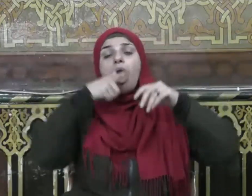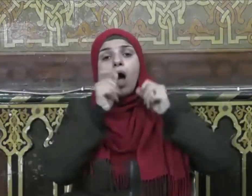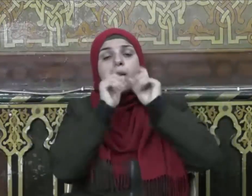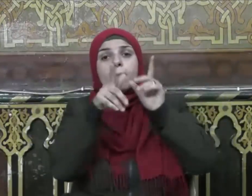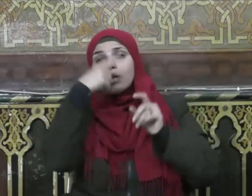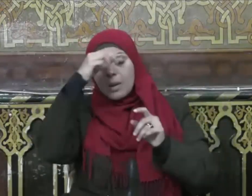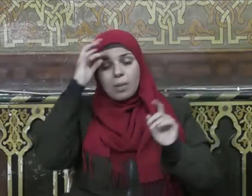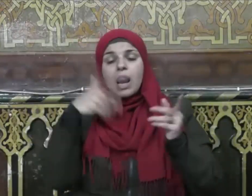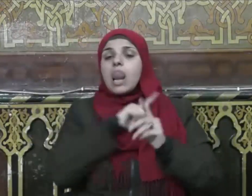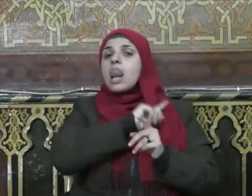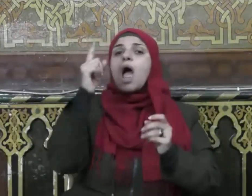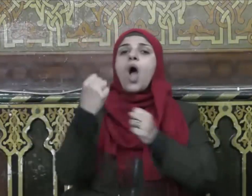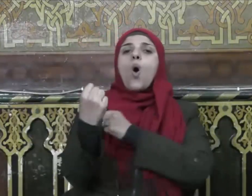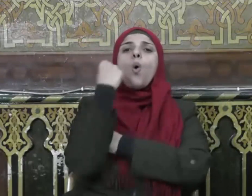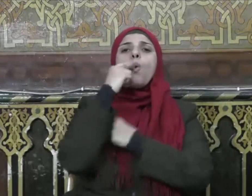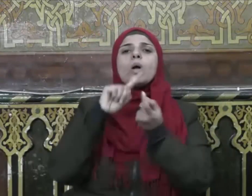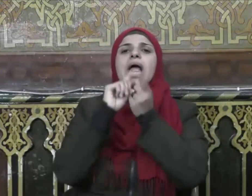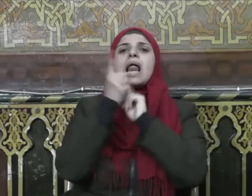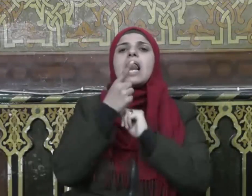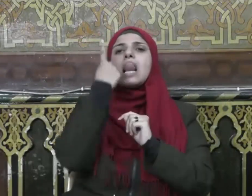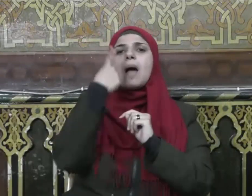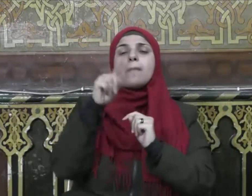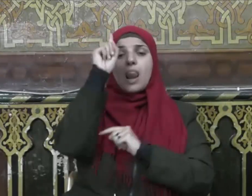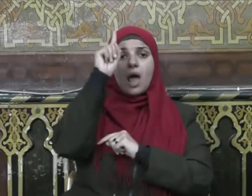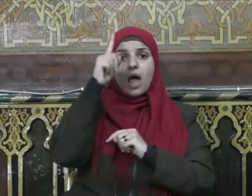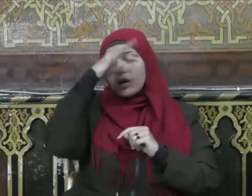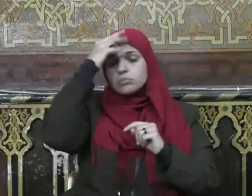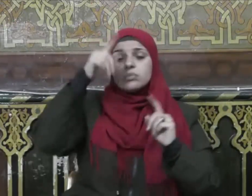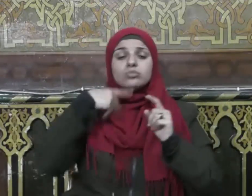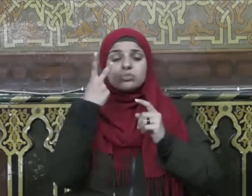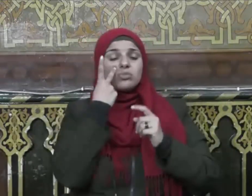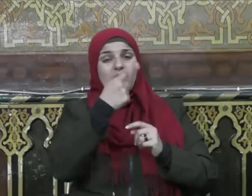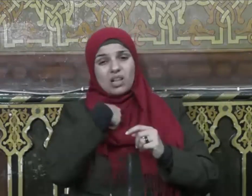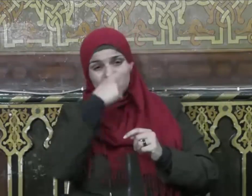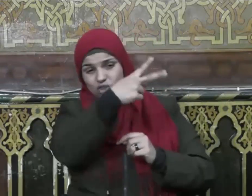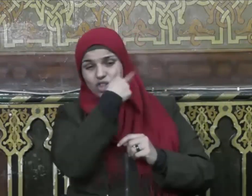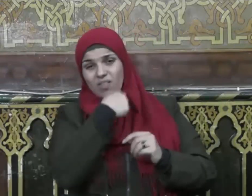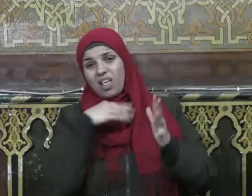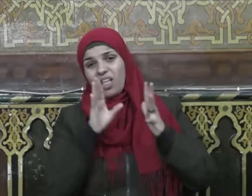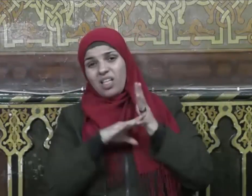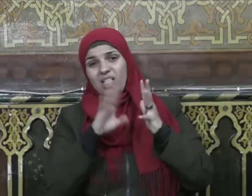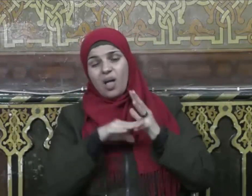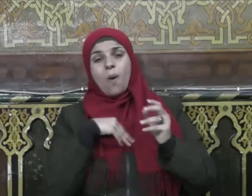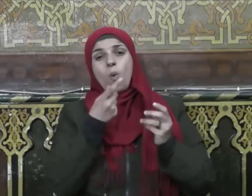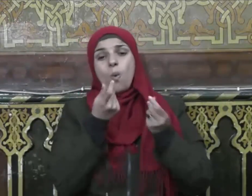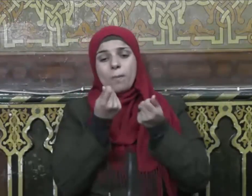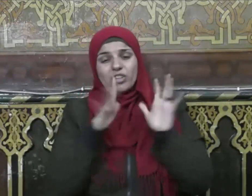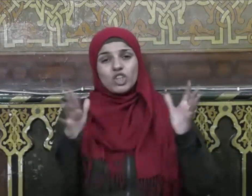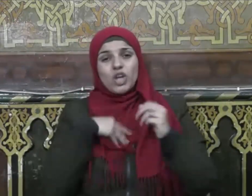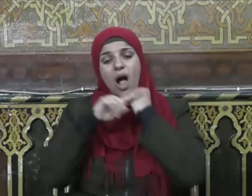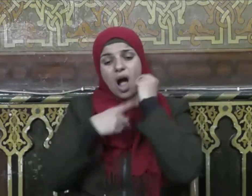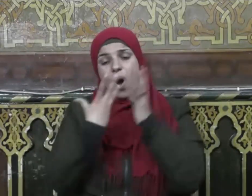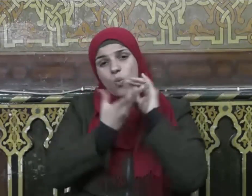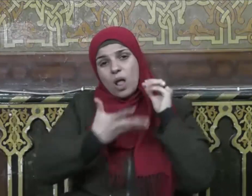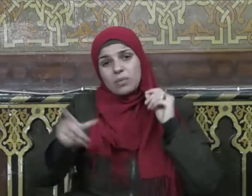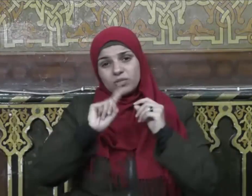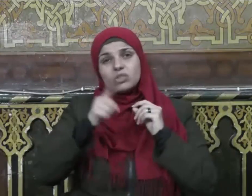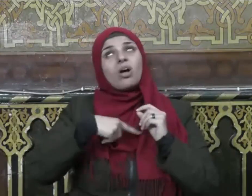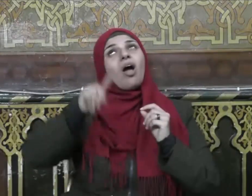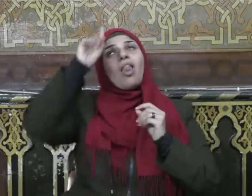قوة إلا بالله إن ترني أنا أقل منك مالا وولدا فعسى ربي